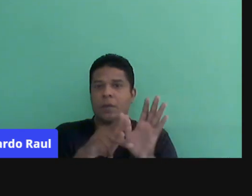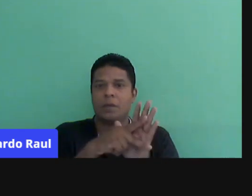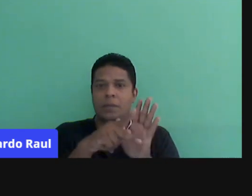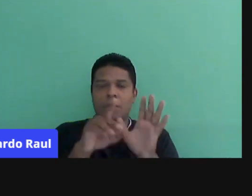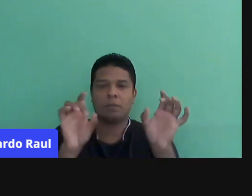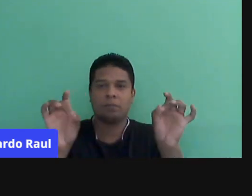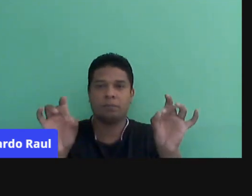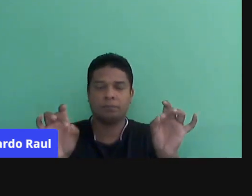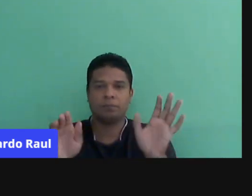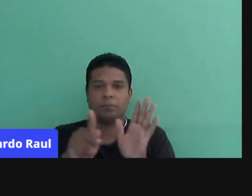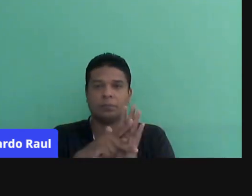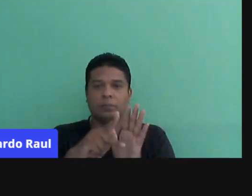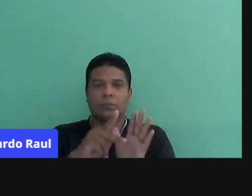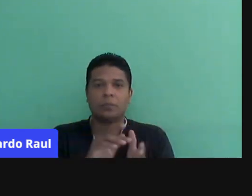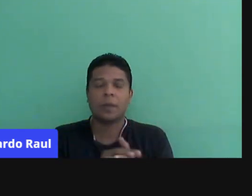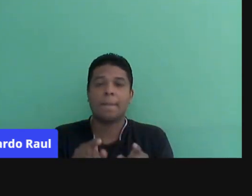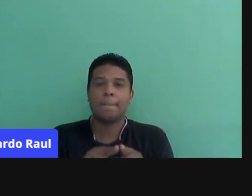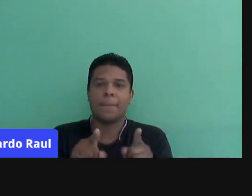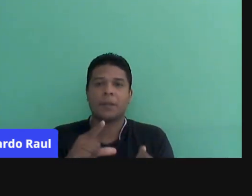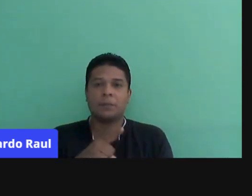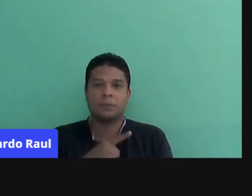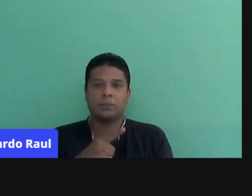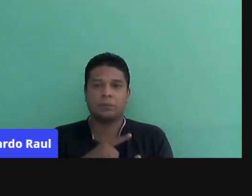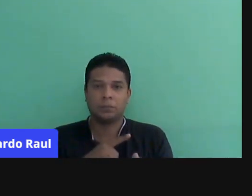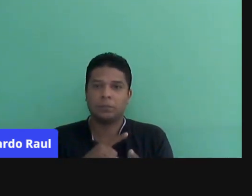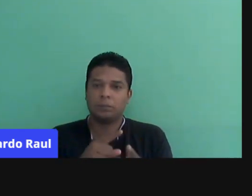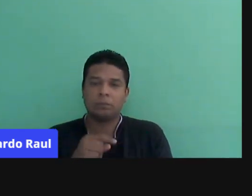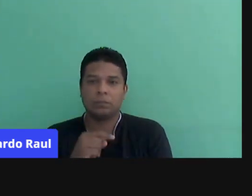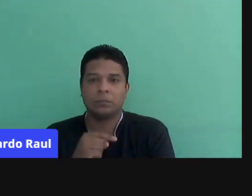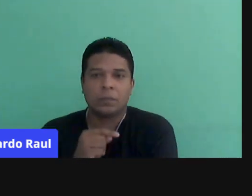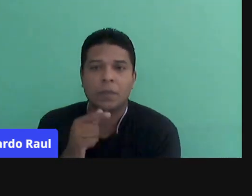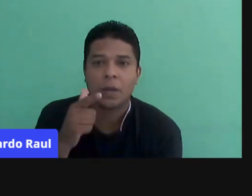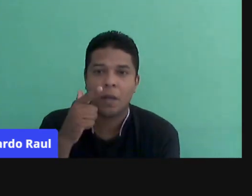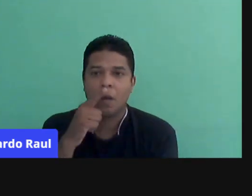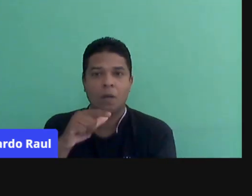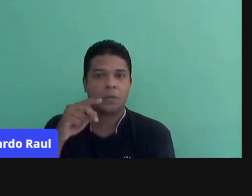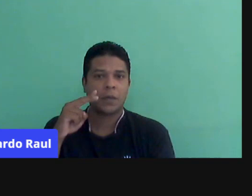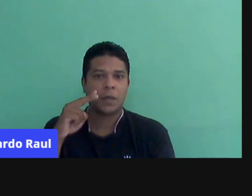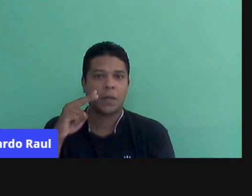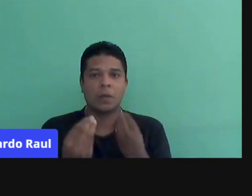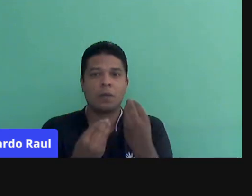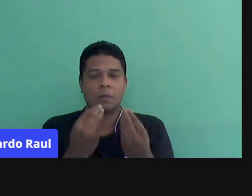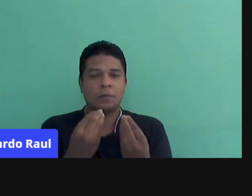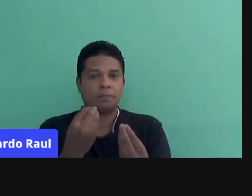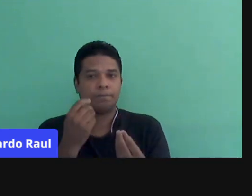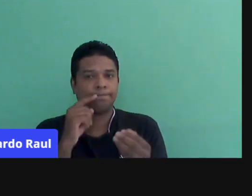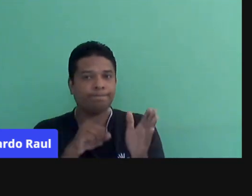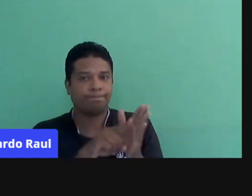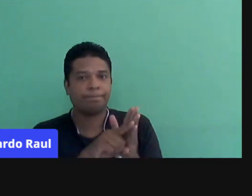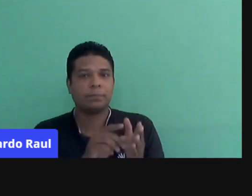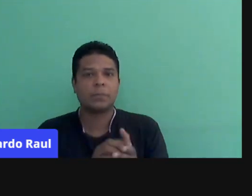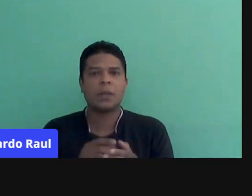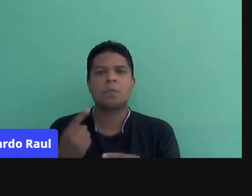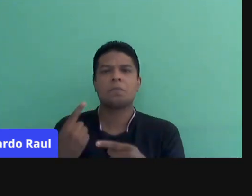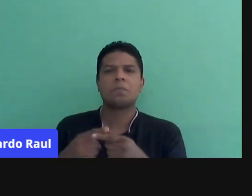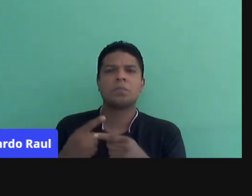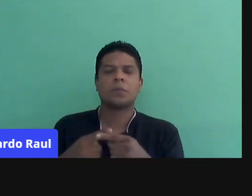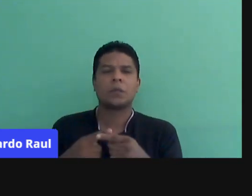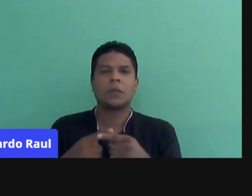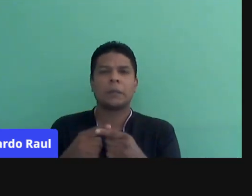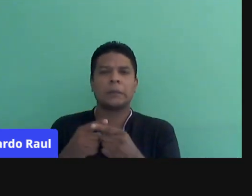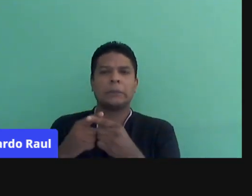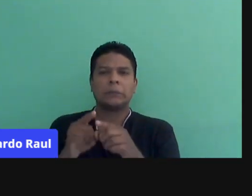acompanhamento, mas existe um certo monitoramento das atividades. Gente, por que a gente está trazendo essas